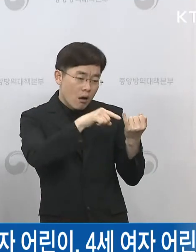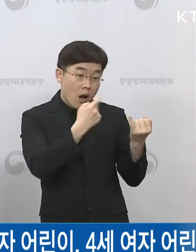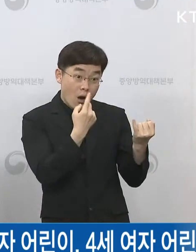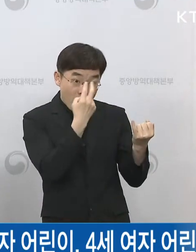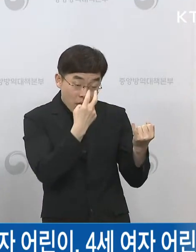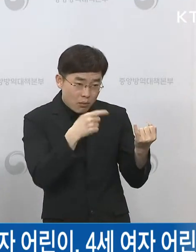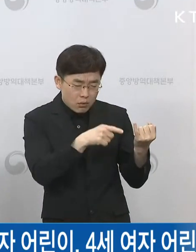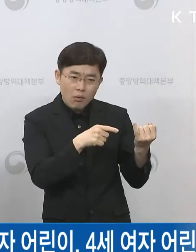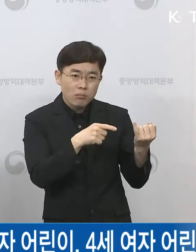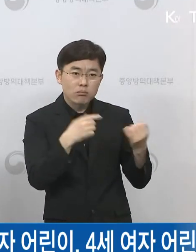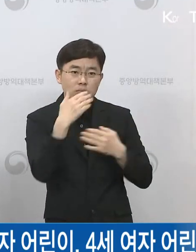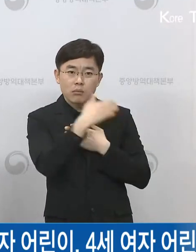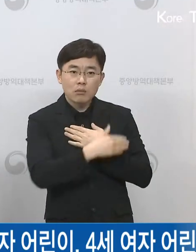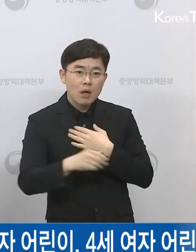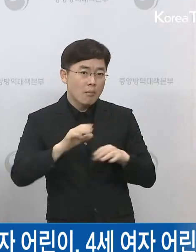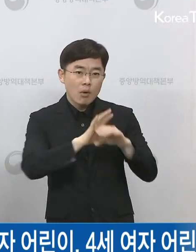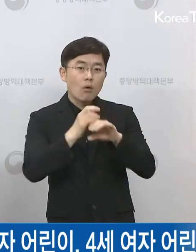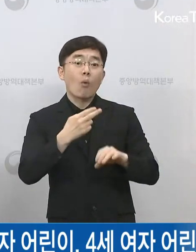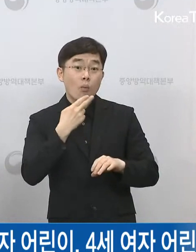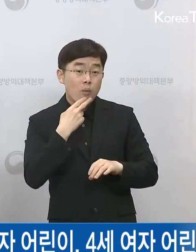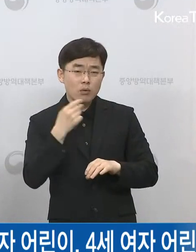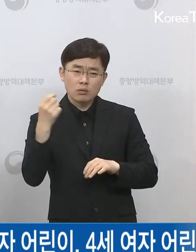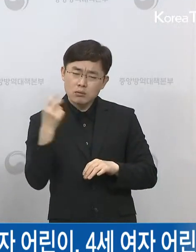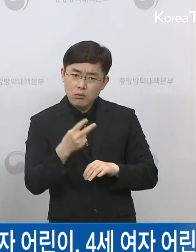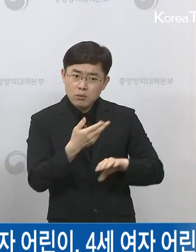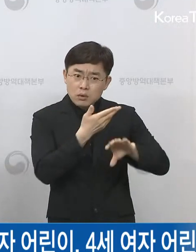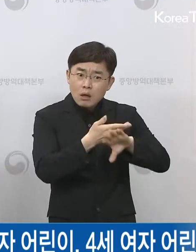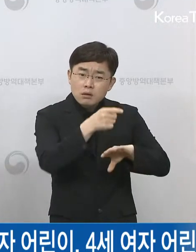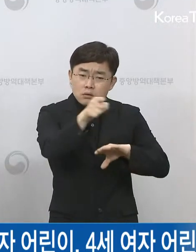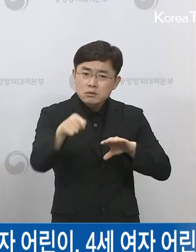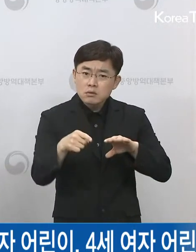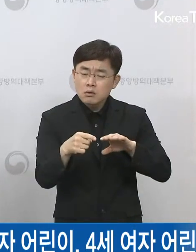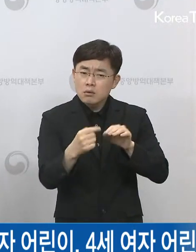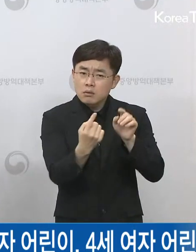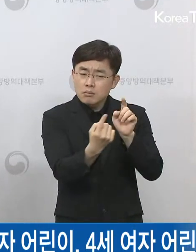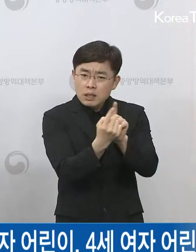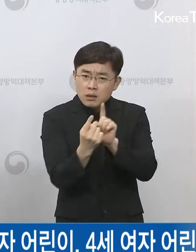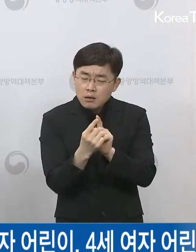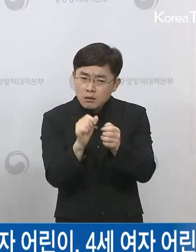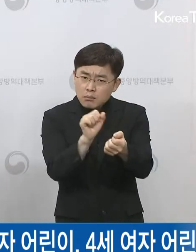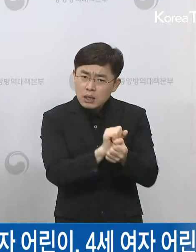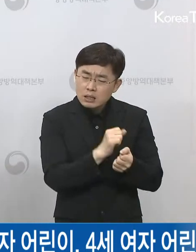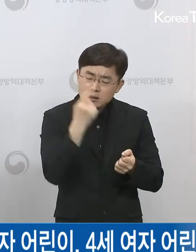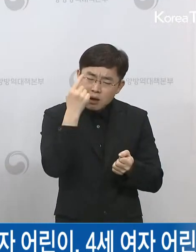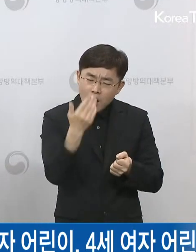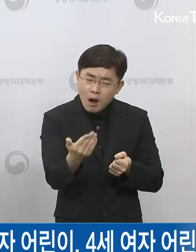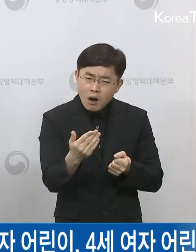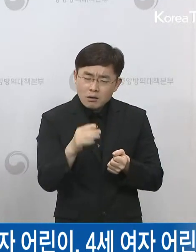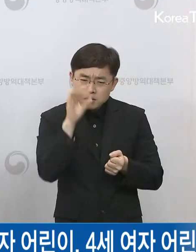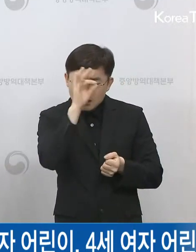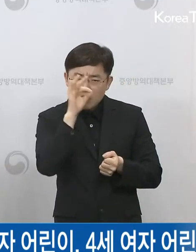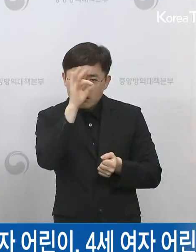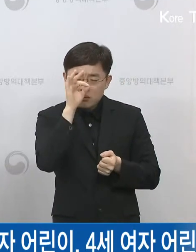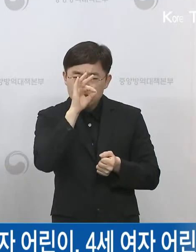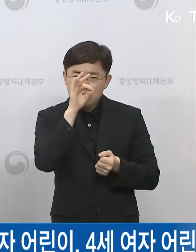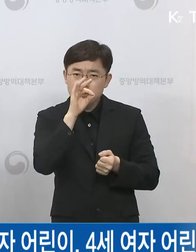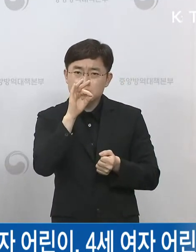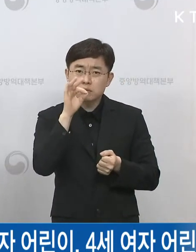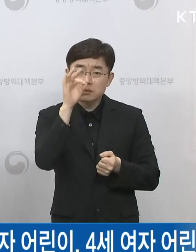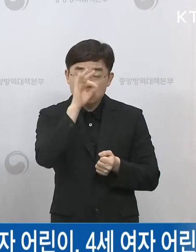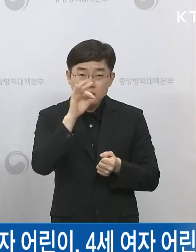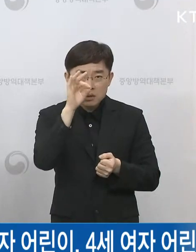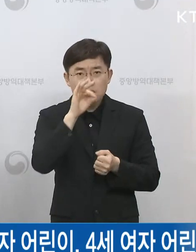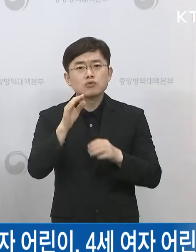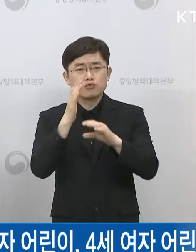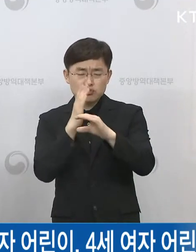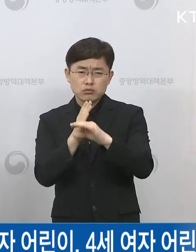그리고 그 이외에 어떤 코로나 환자와의 접촉력이나 다른 어떤 연관성을 생각해 볼 수 있는 다른 역학적인